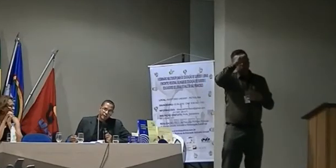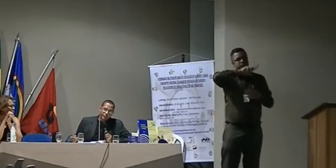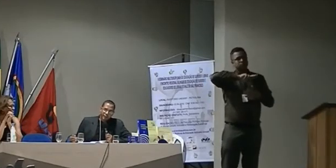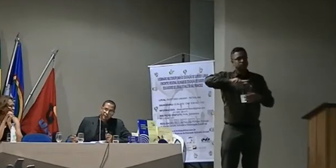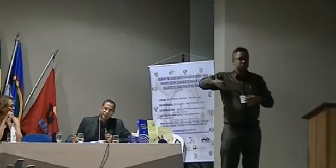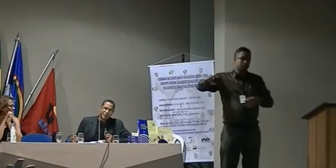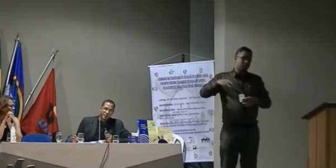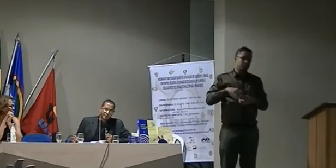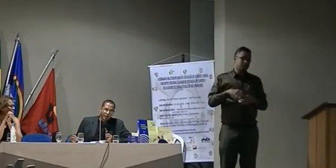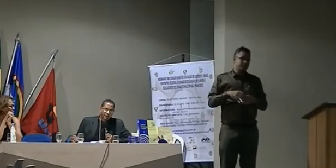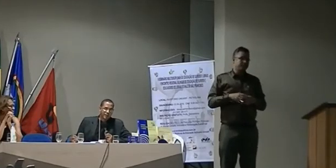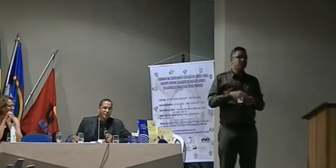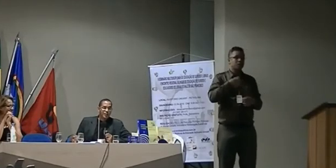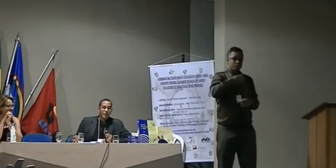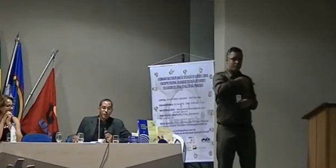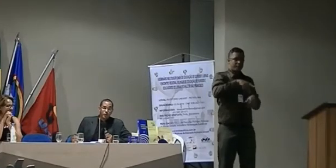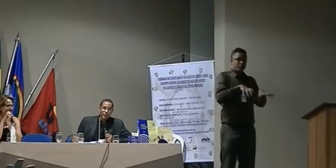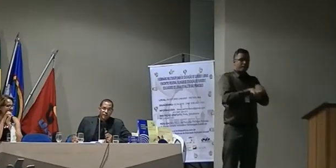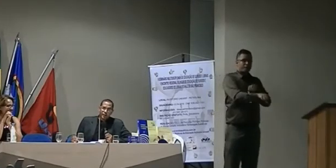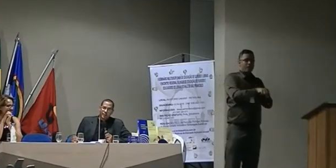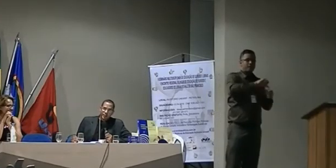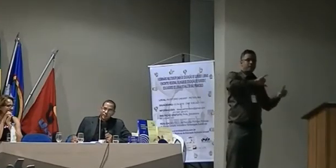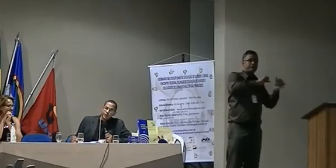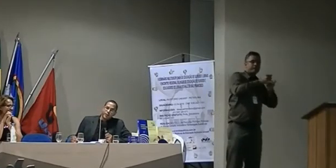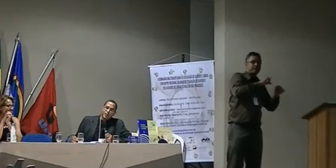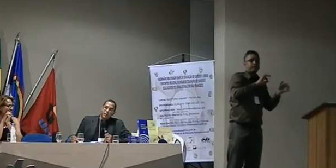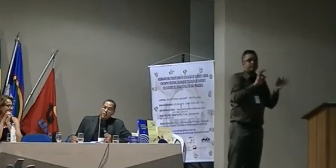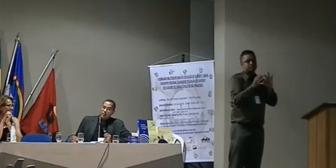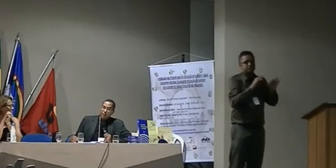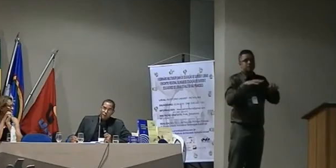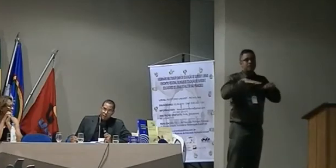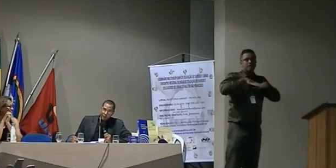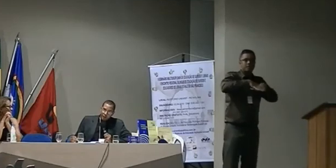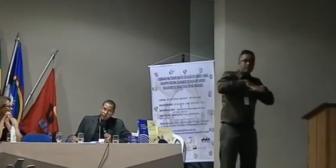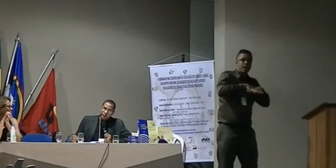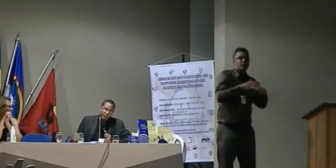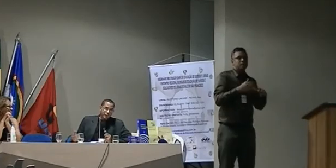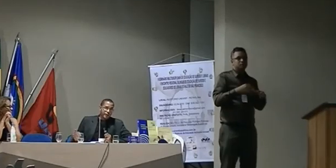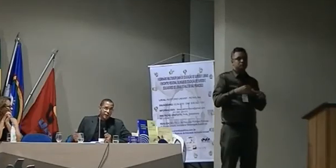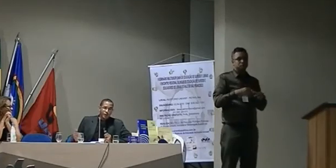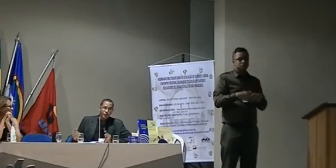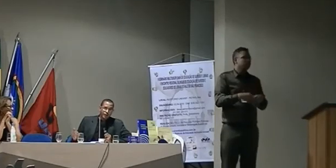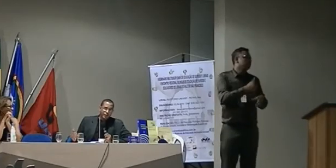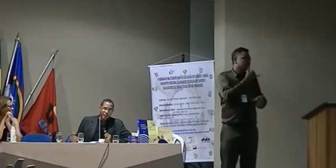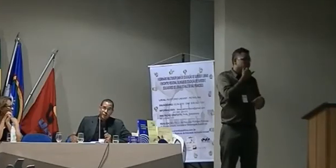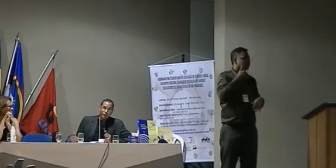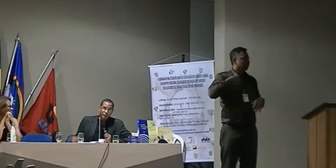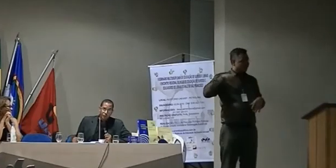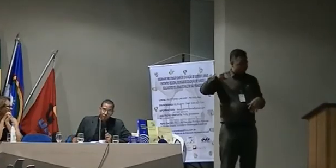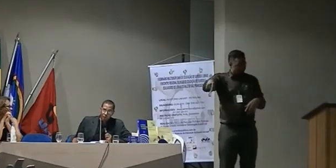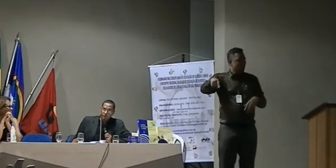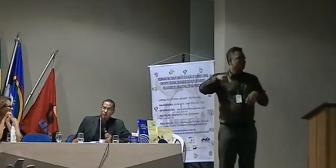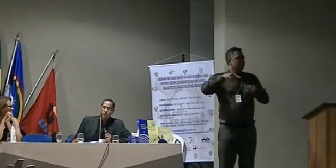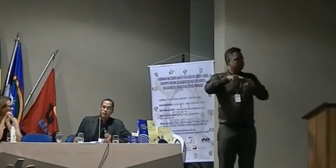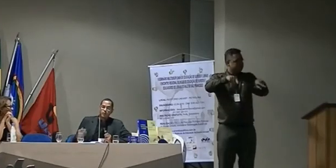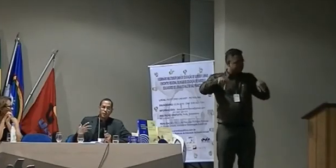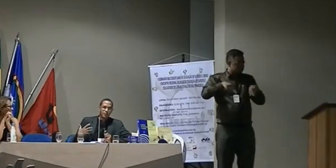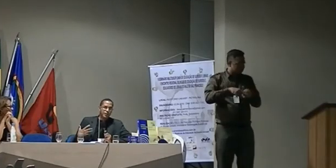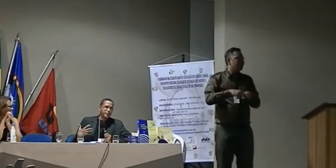física matemática todos eles dizem Adriana eu vou passar de aula e eu sei que eu vou ter alunos com deficiência inclusive surdos eu estou realmente